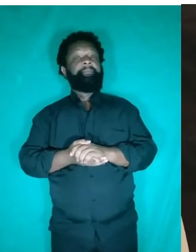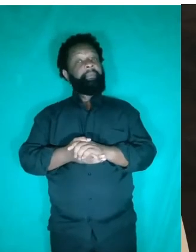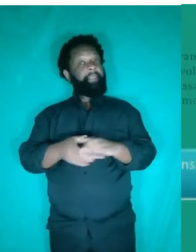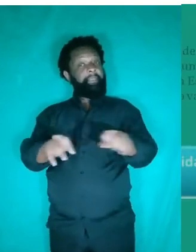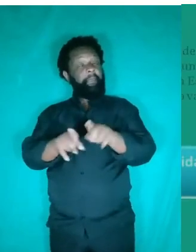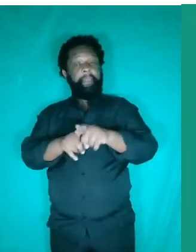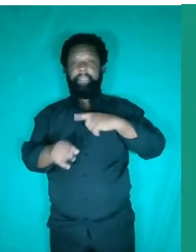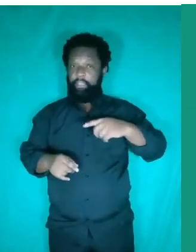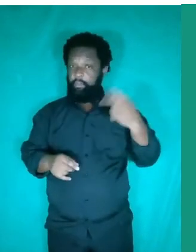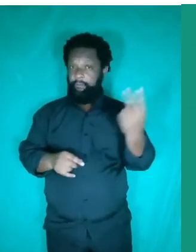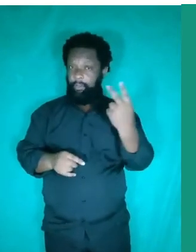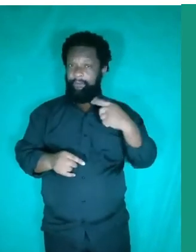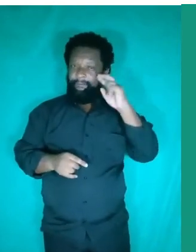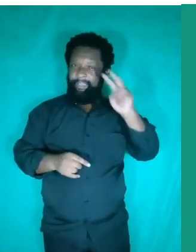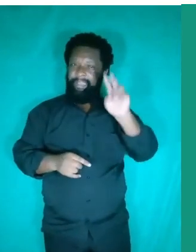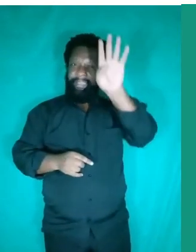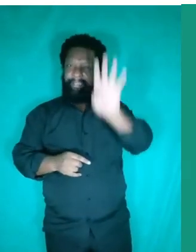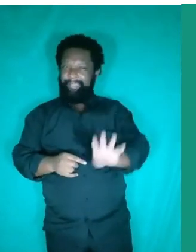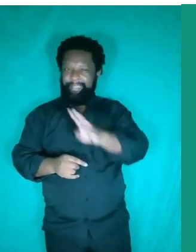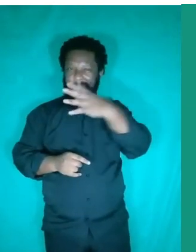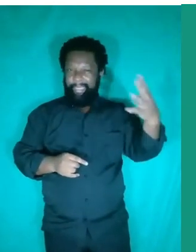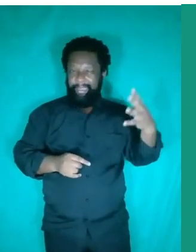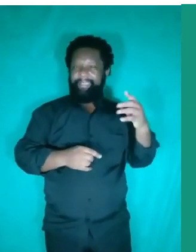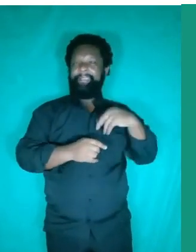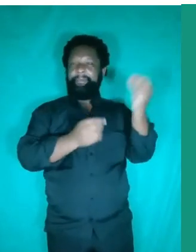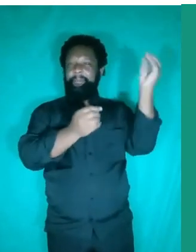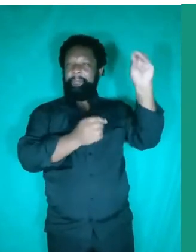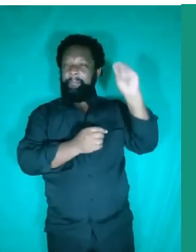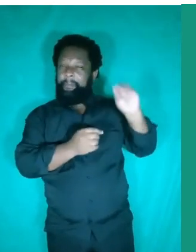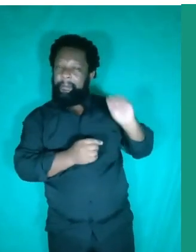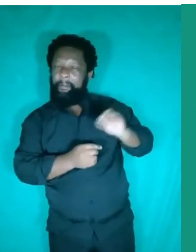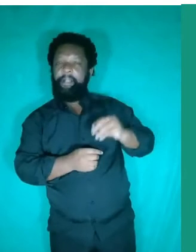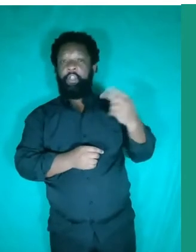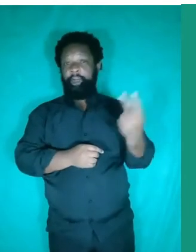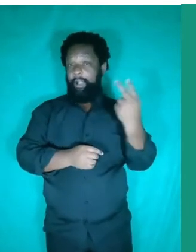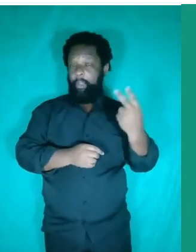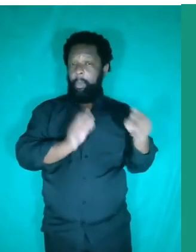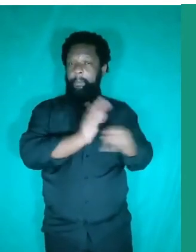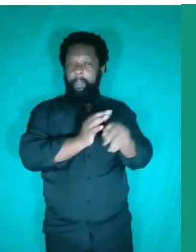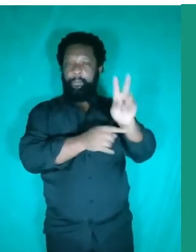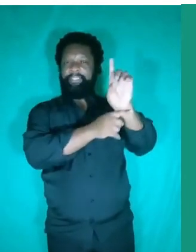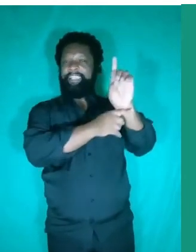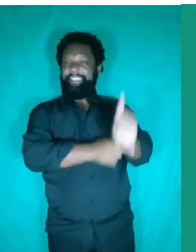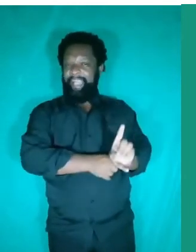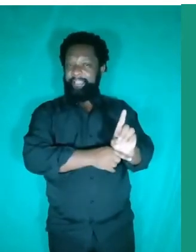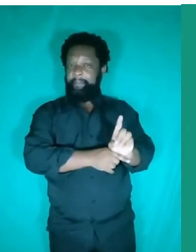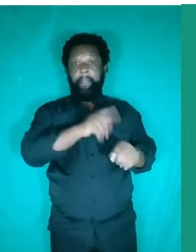Tem uns valores aqui, uma tabela com alguns valores de densidade. E algo que eu quero salientar aqui é o seguinte. Vamos